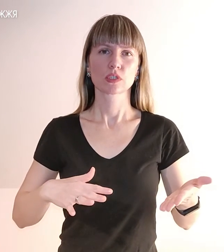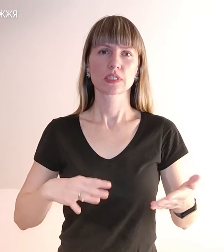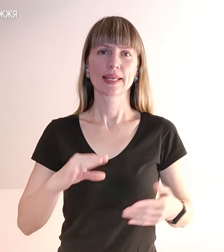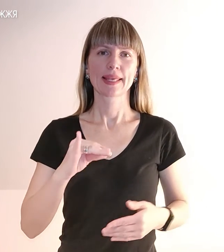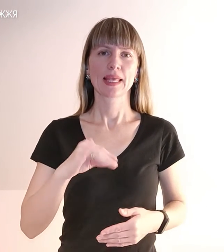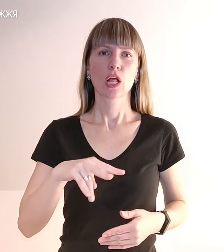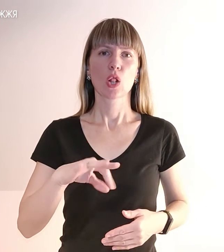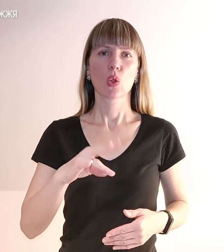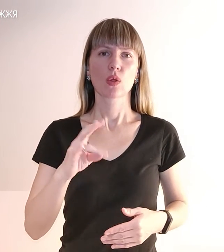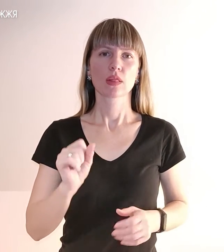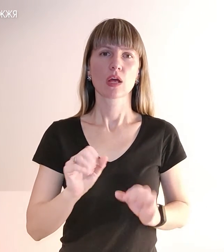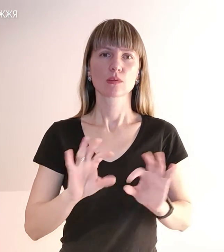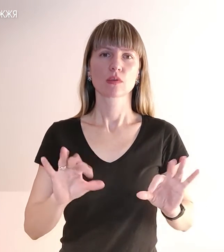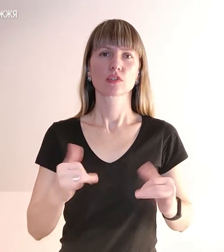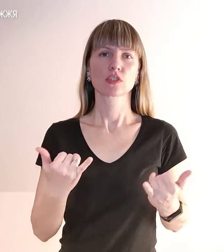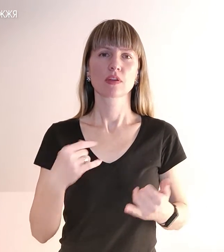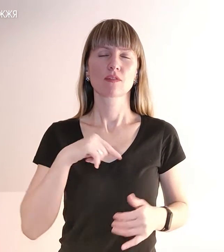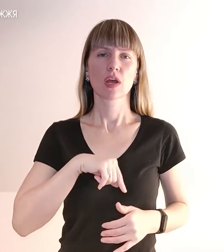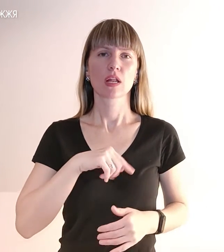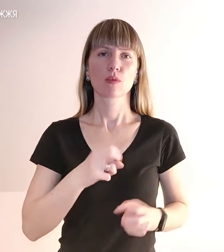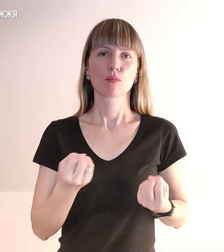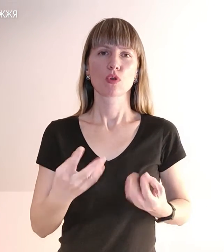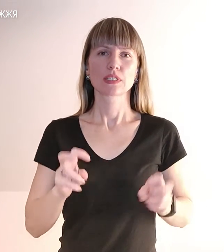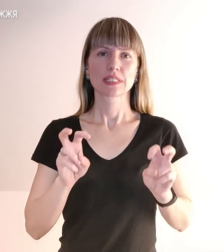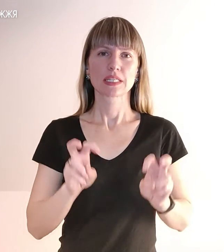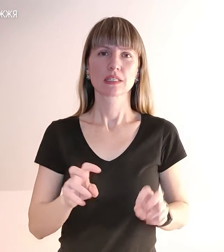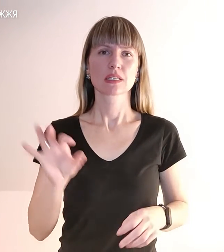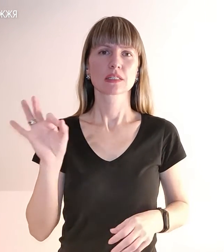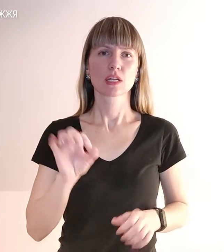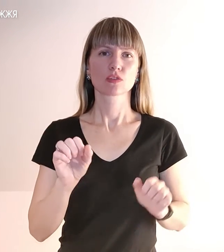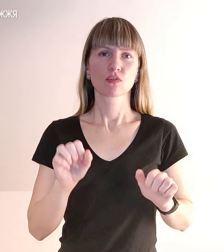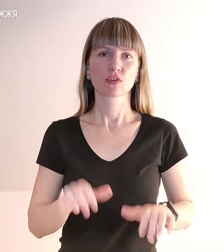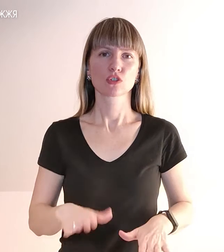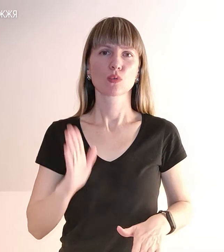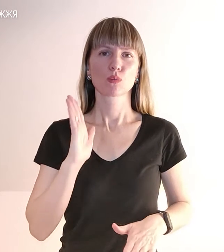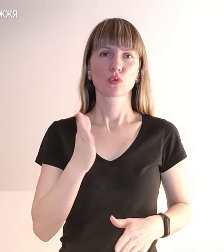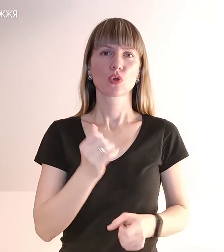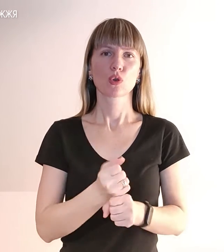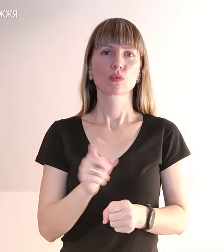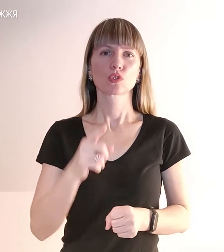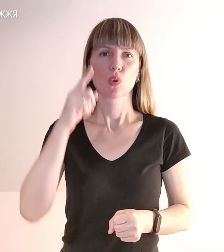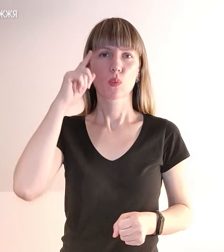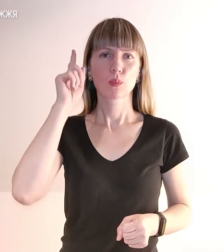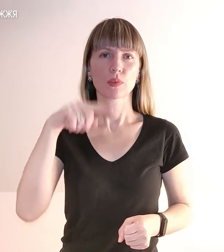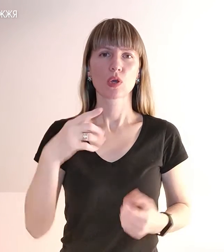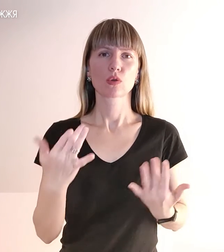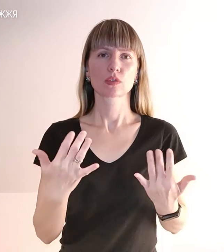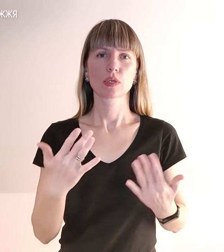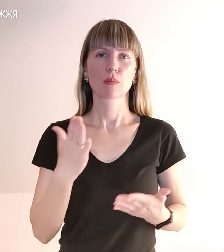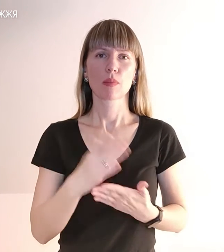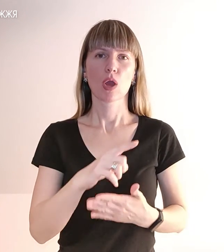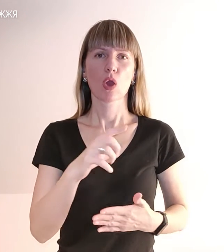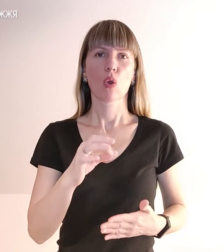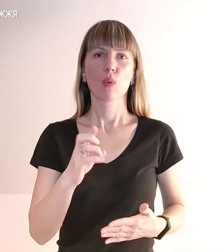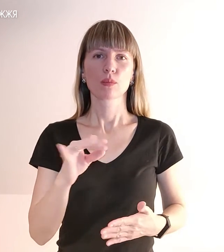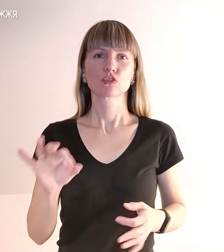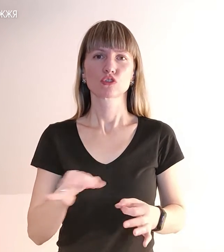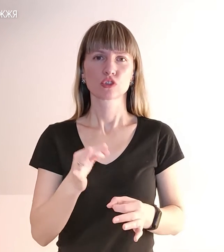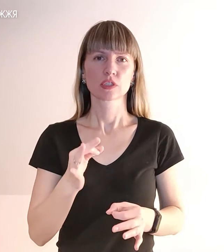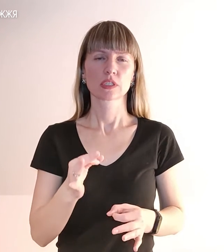розповідає, не в її характері просто сидіти. Тож одразу вирішила, буде робити, що вміє. Оскільки має хобі шити, то відповідно є нитки,